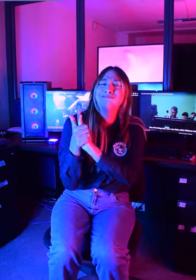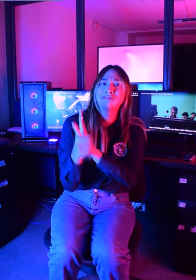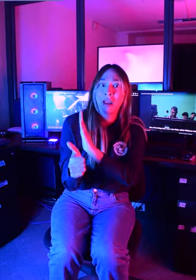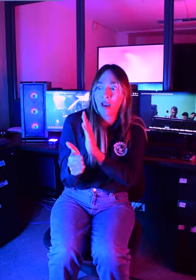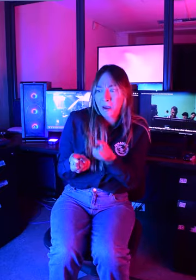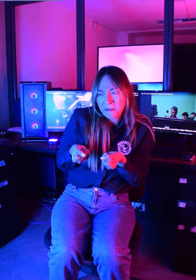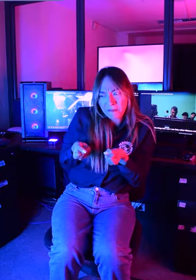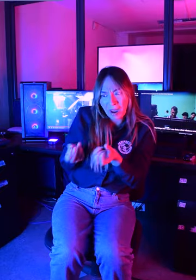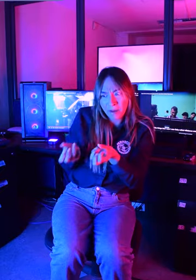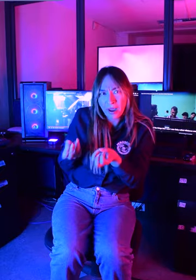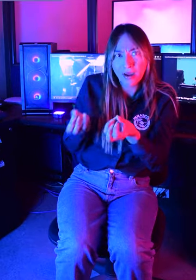propiciar nuevos negocios